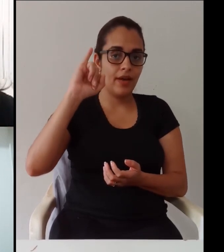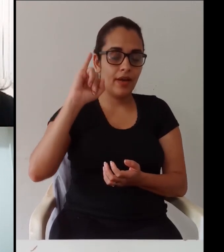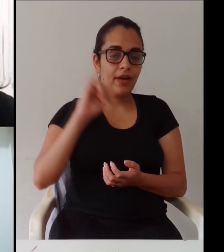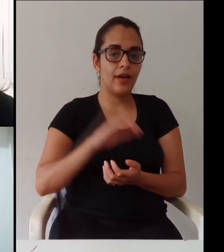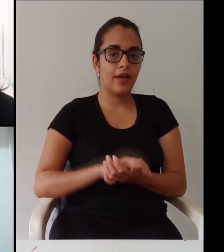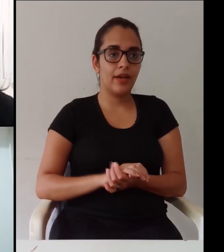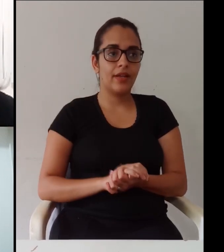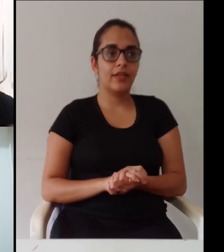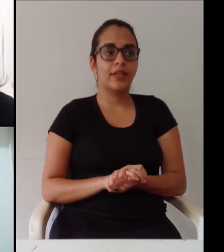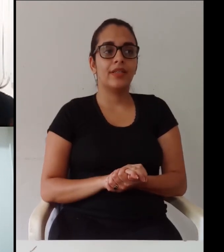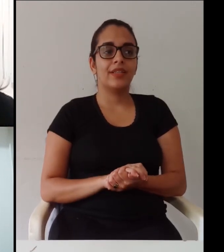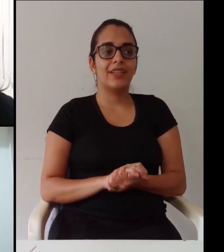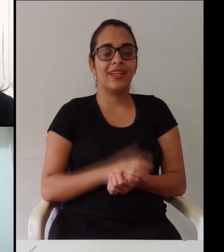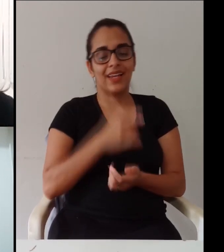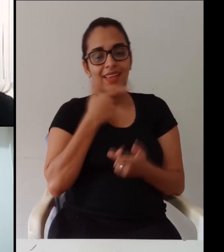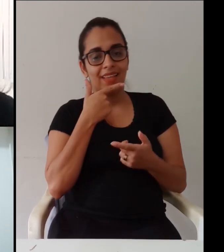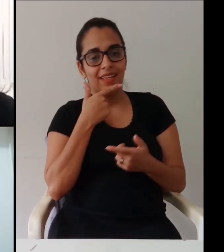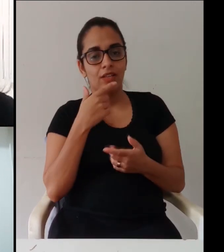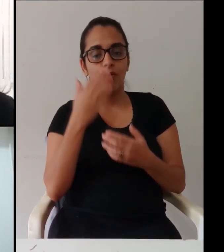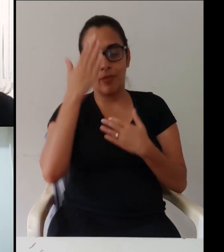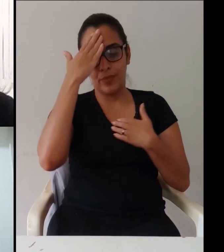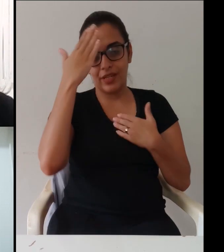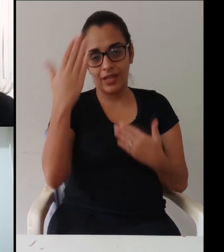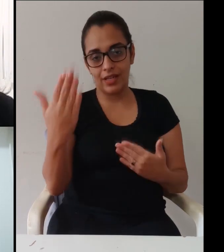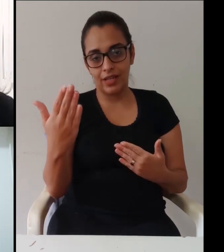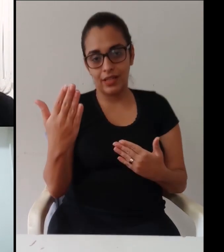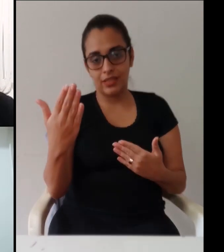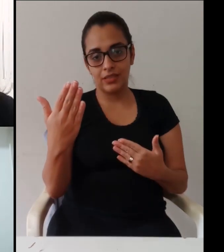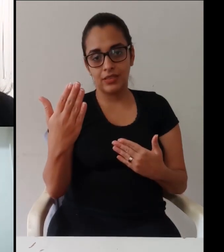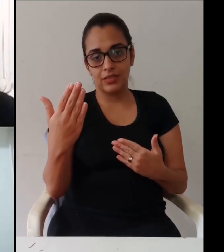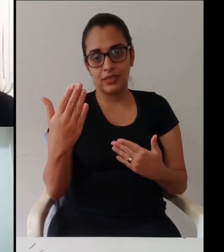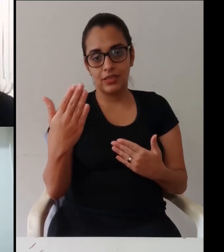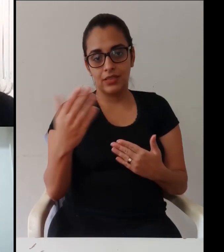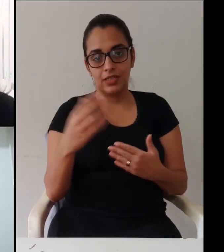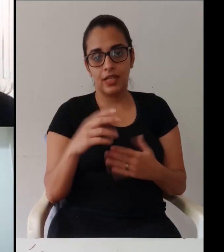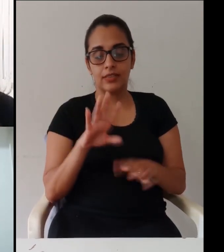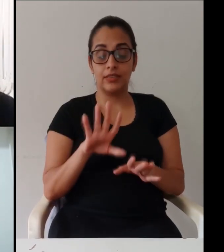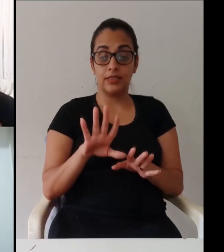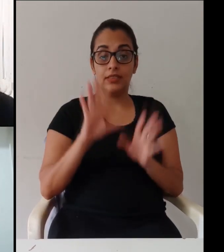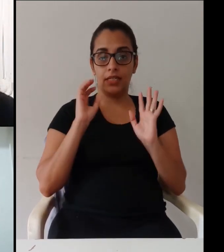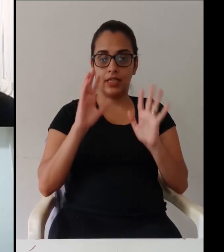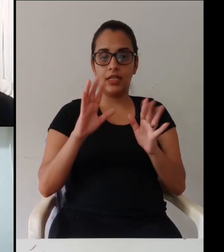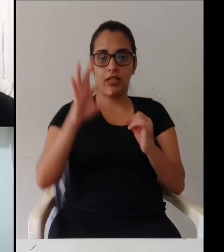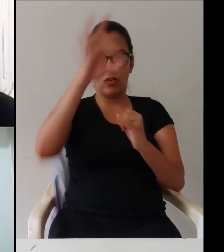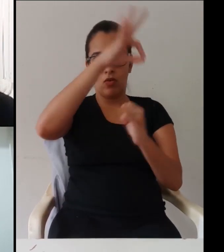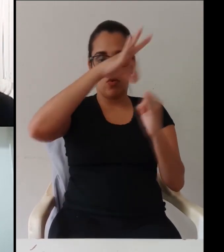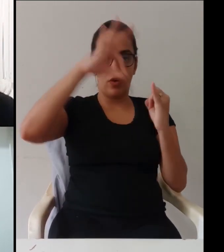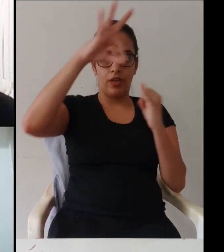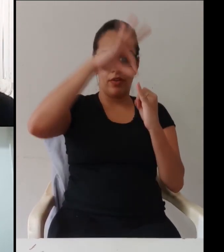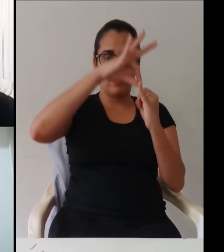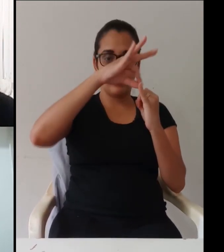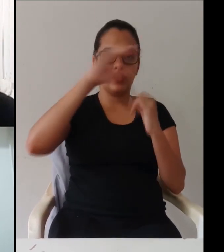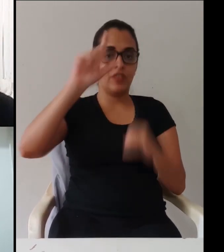bom então gente não tô ouvindo Mariela essa fofa mas ela tá me ouvindo porque ela riu fôrgulhosa